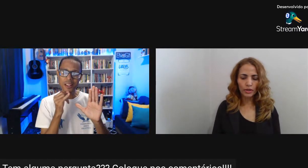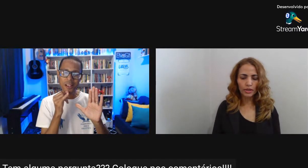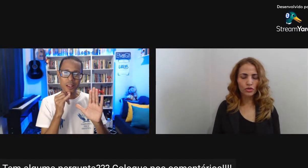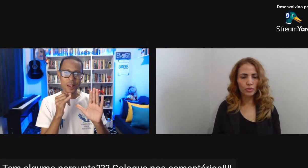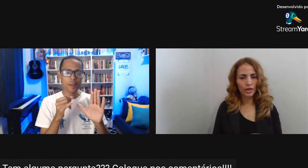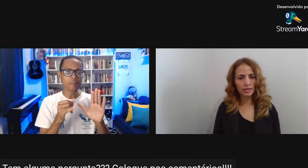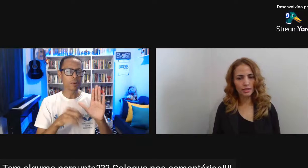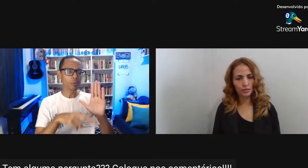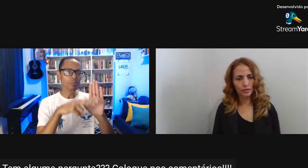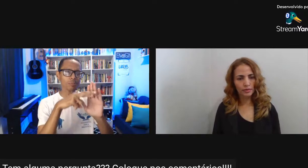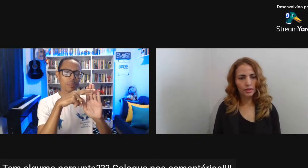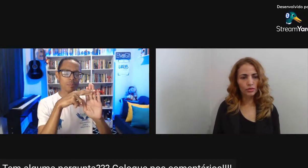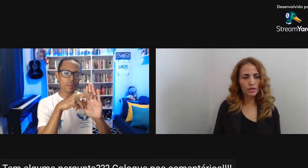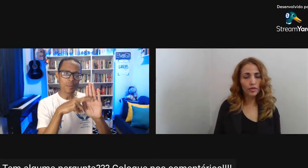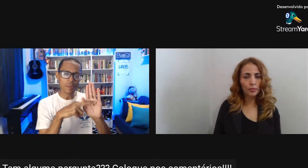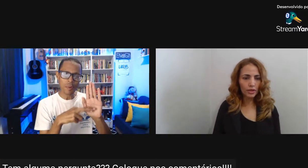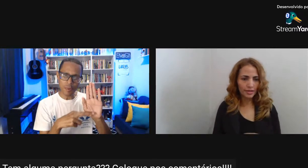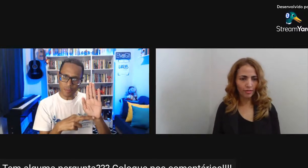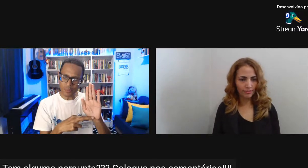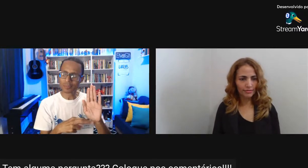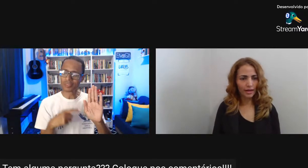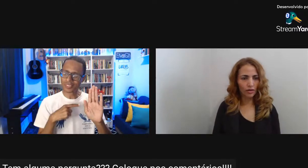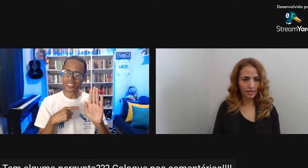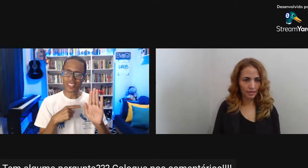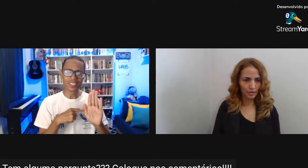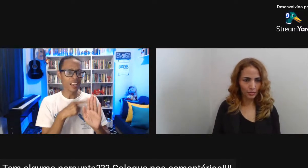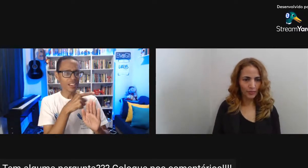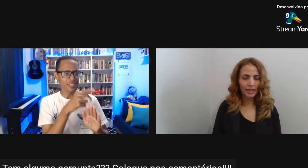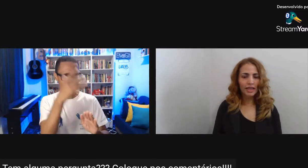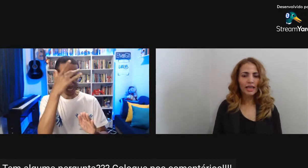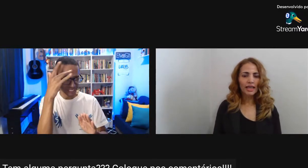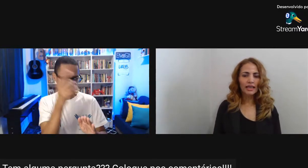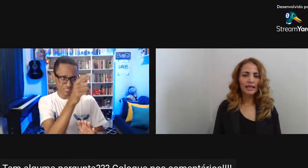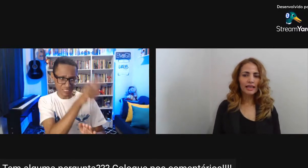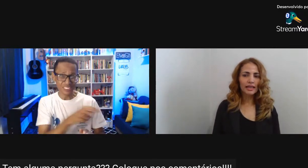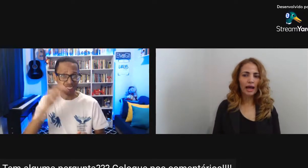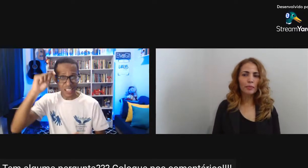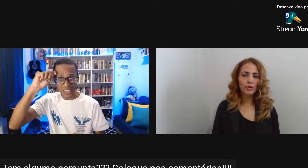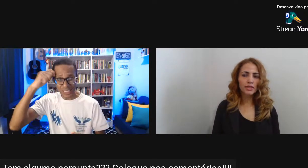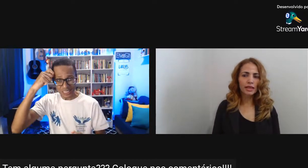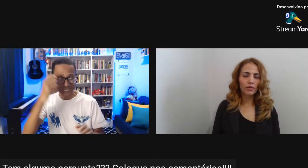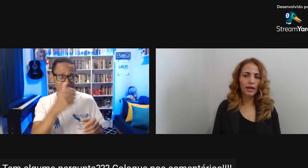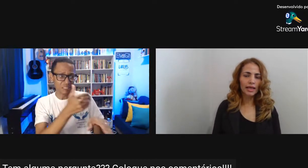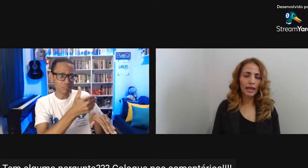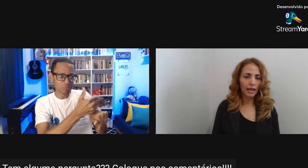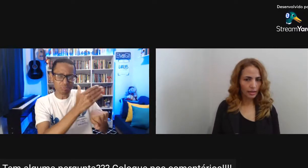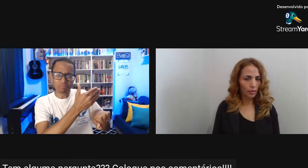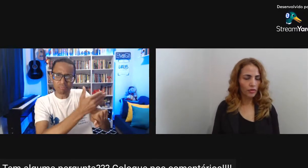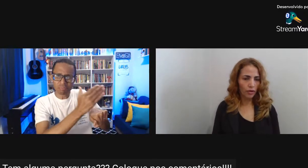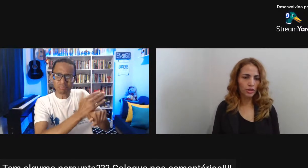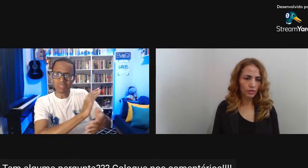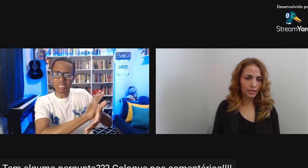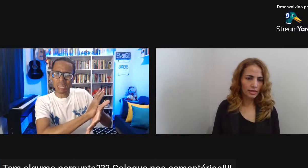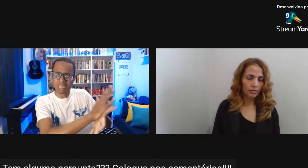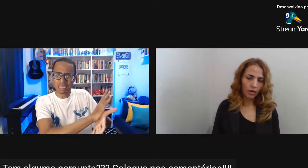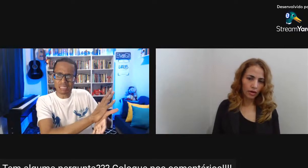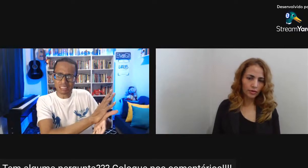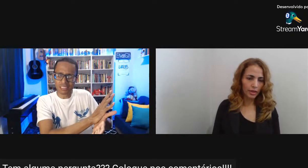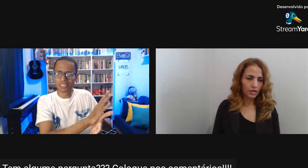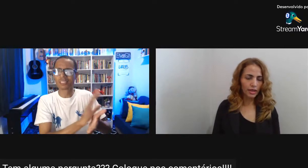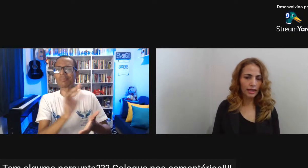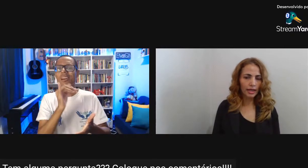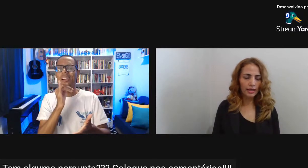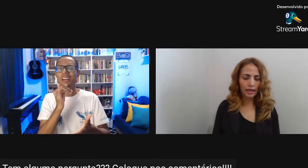Muito importantes Sobre o racismo Inclusive Punição Ao racismo E A punição É uma forma De educação